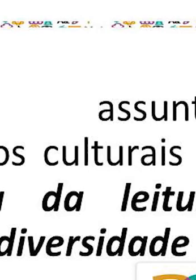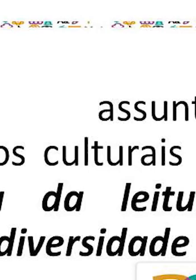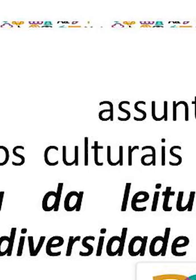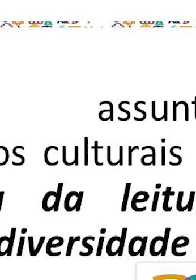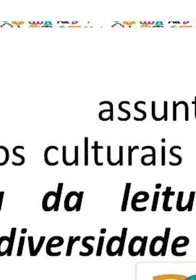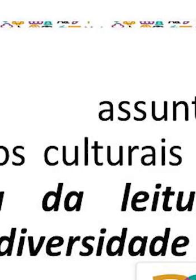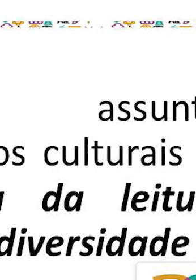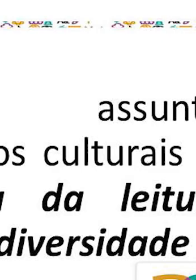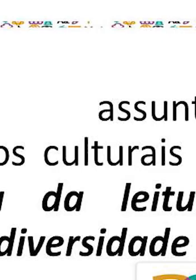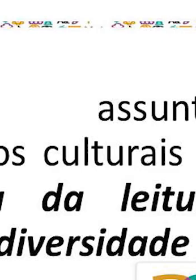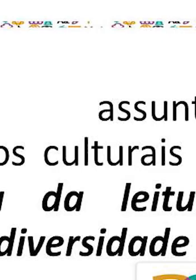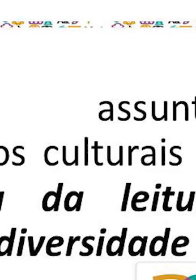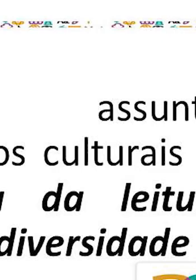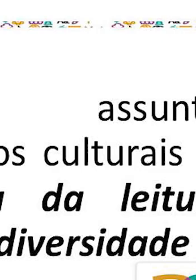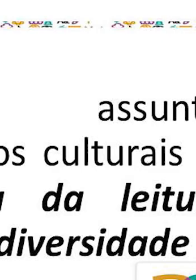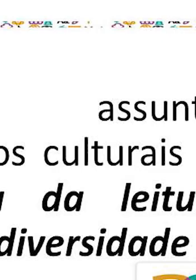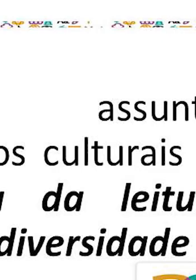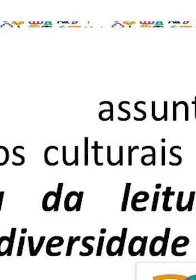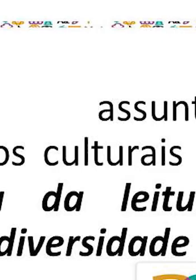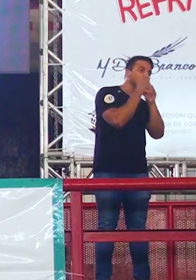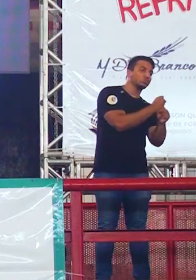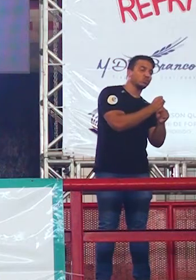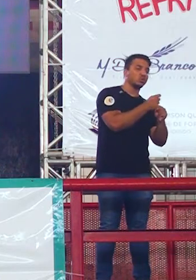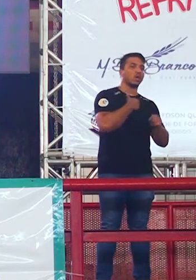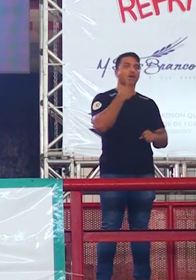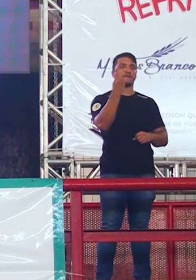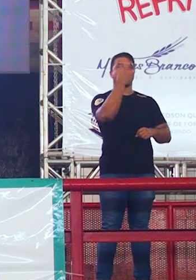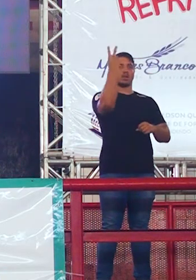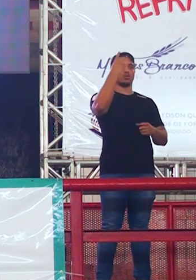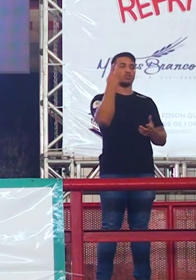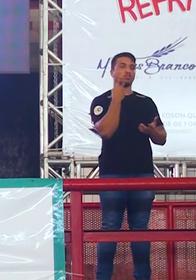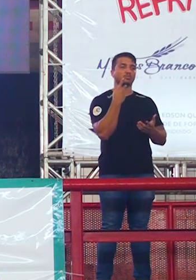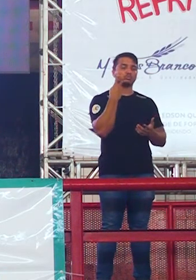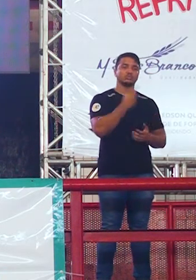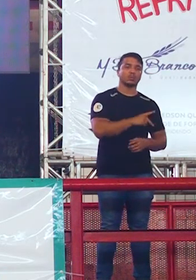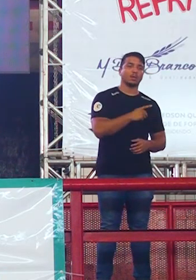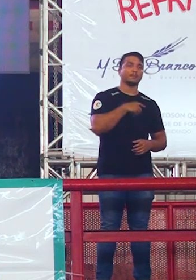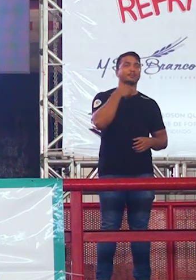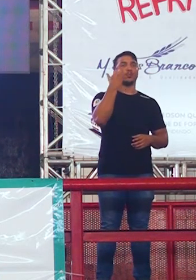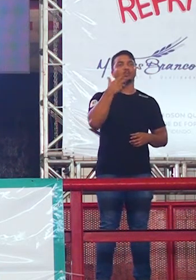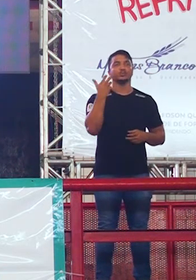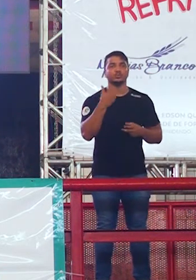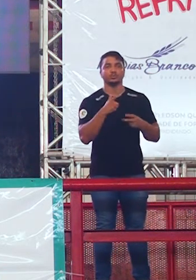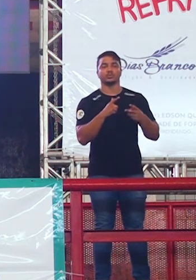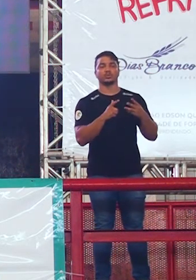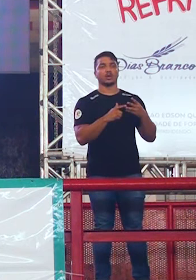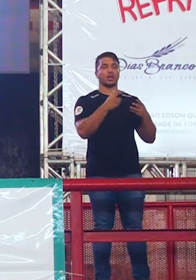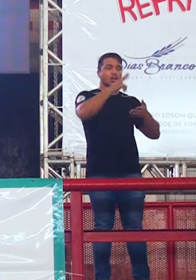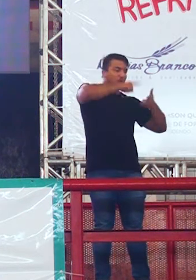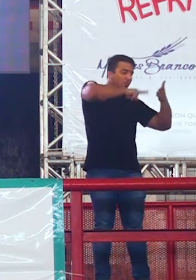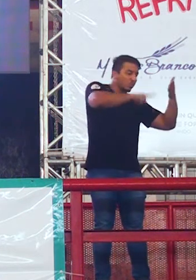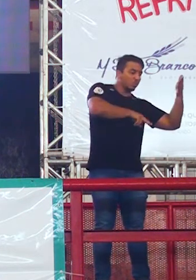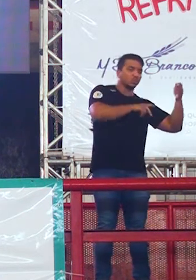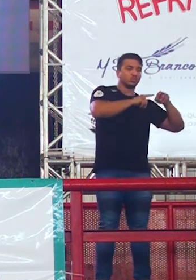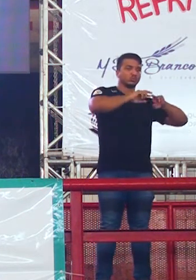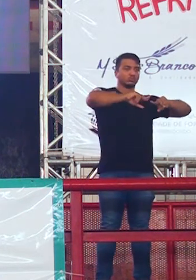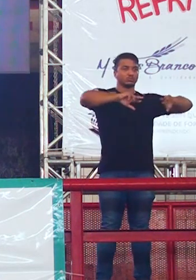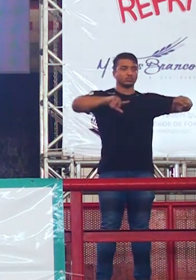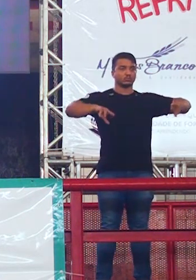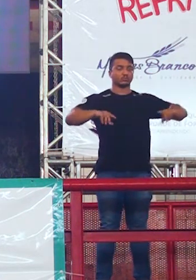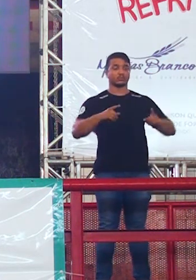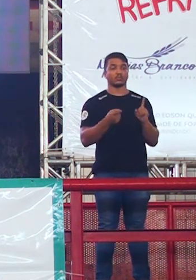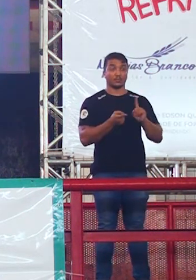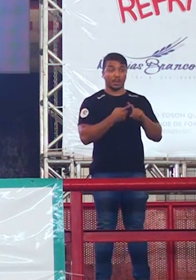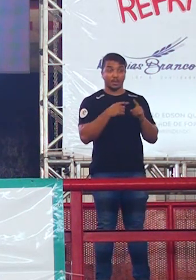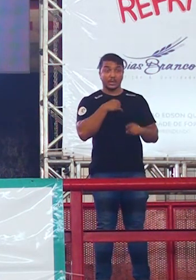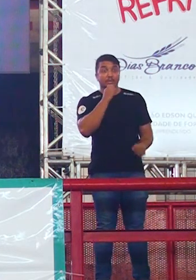formação histórica, os nossos valores, a nossa música, a nossa leitura. Eu botei alguns exemplos que